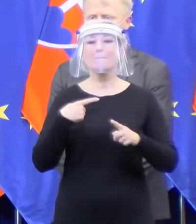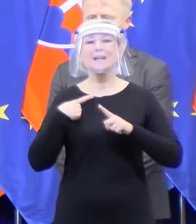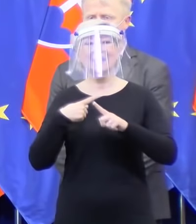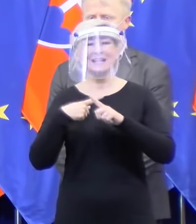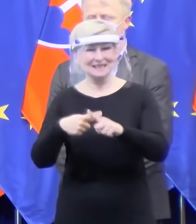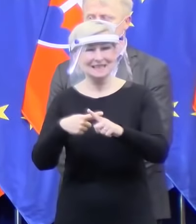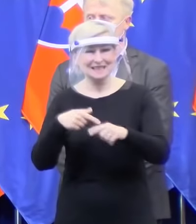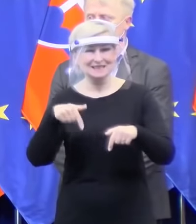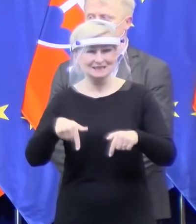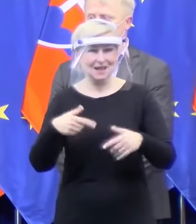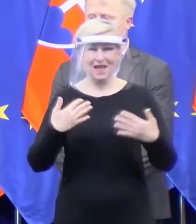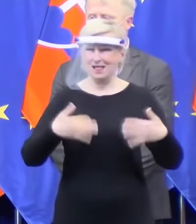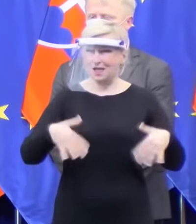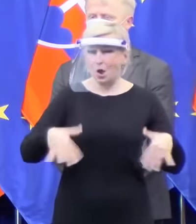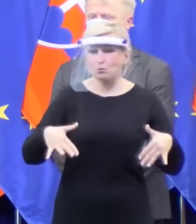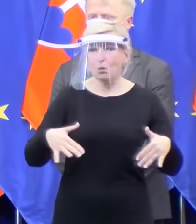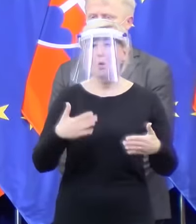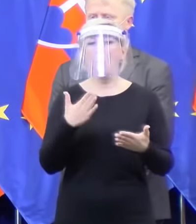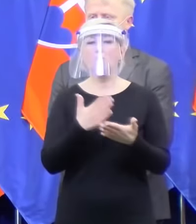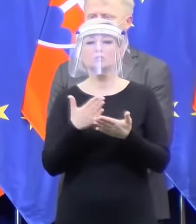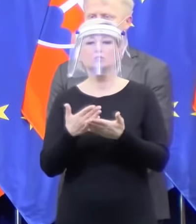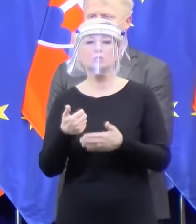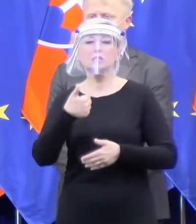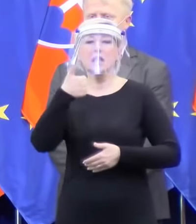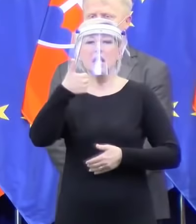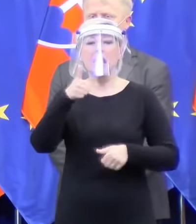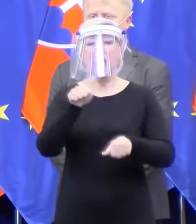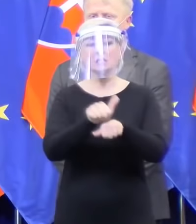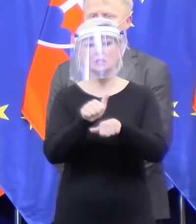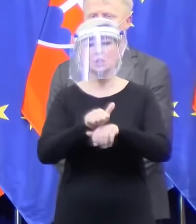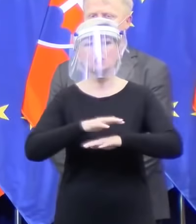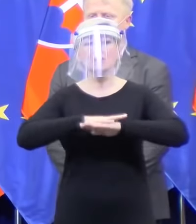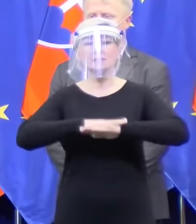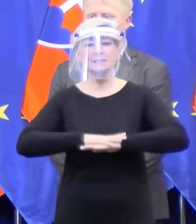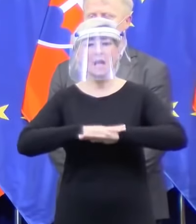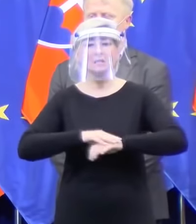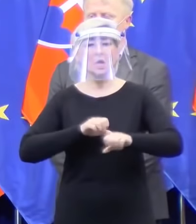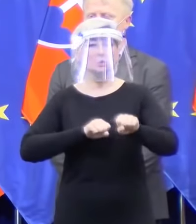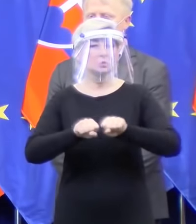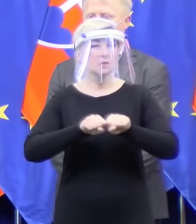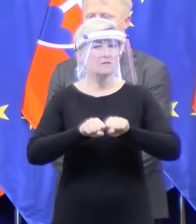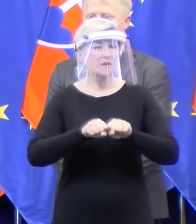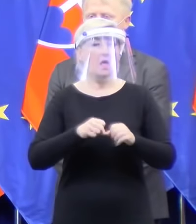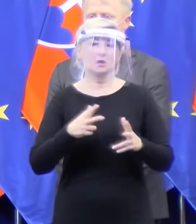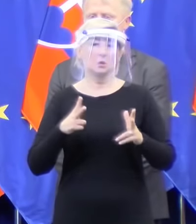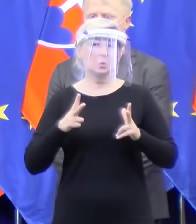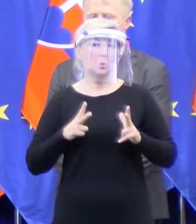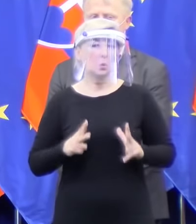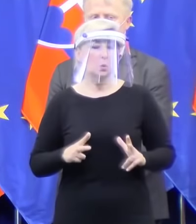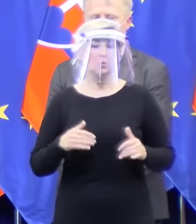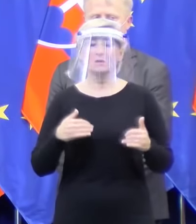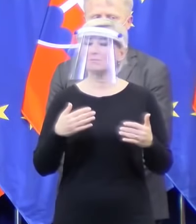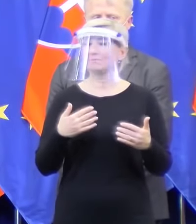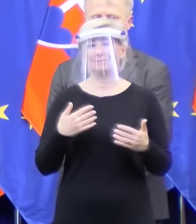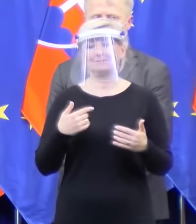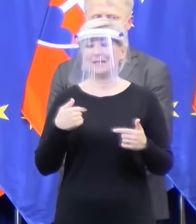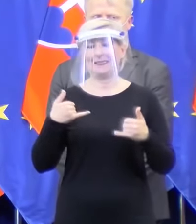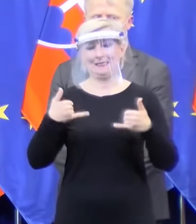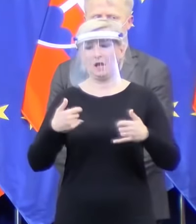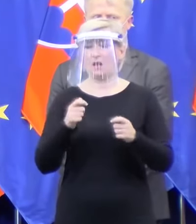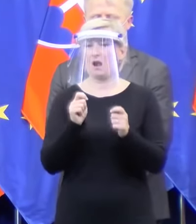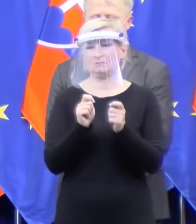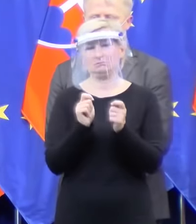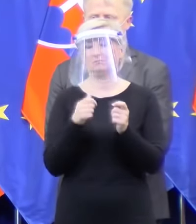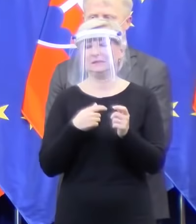týždňa. Na všetko pokoj, kľud. My musíme, aby... Radšej zvoláme to zasadnutie vlády častejšie. Radšej schválime 2-3